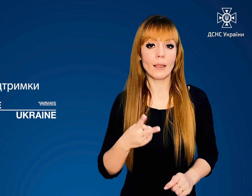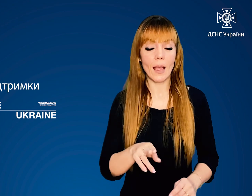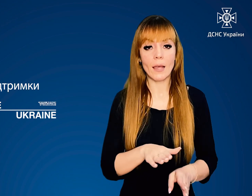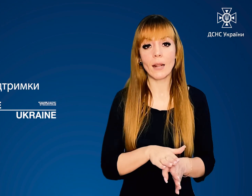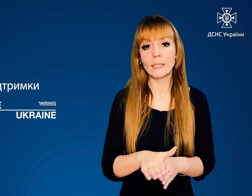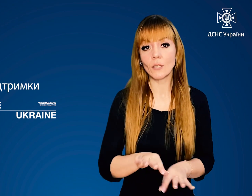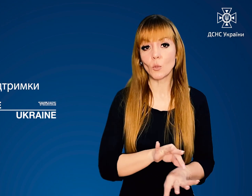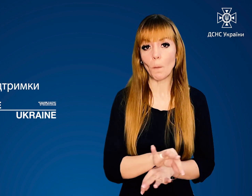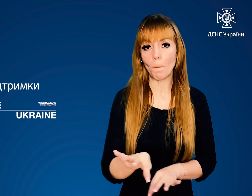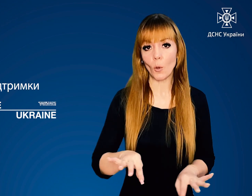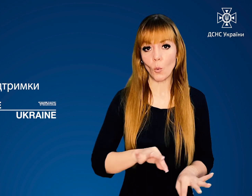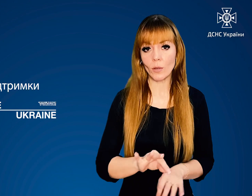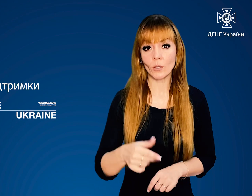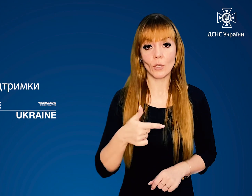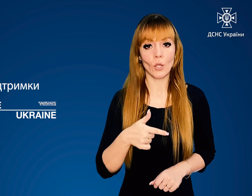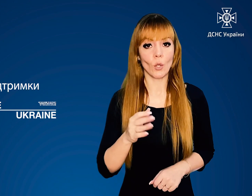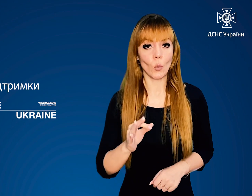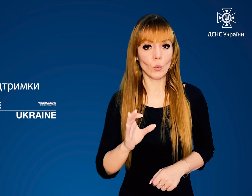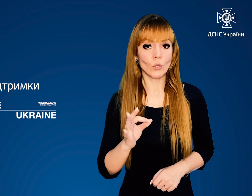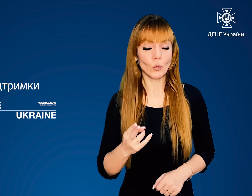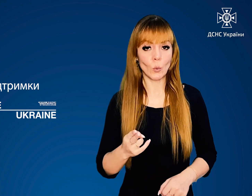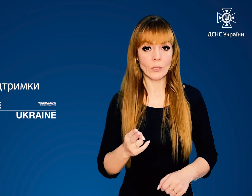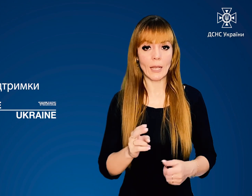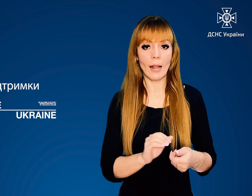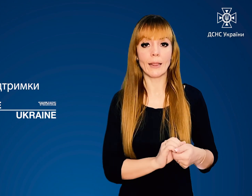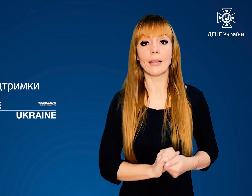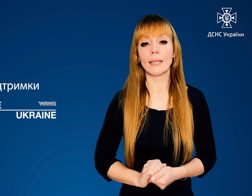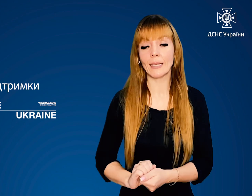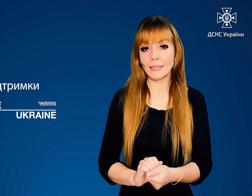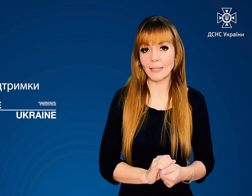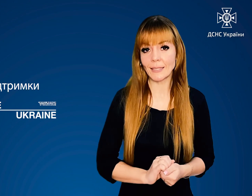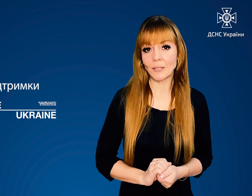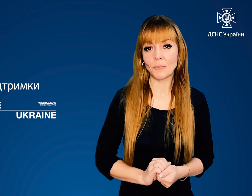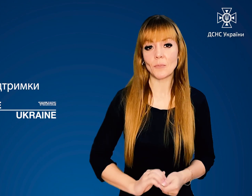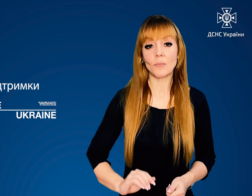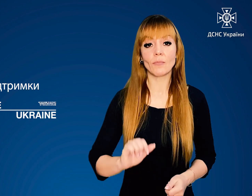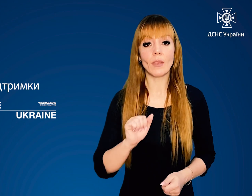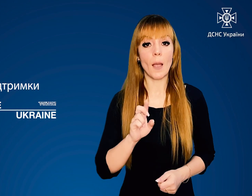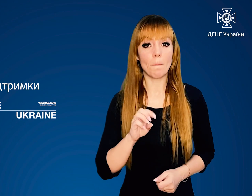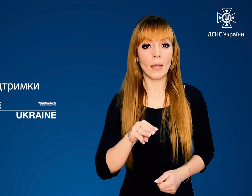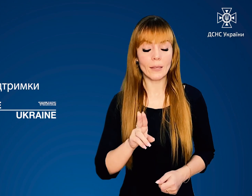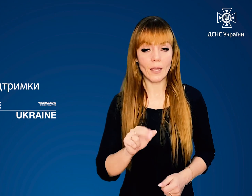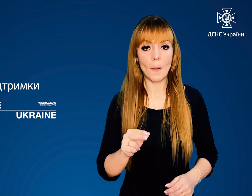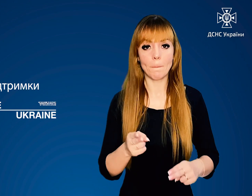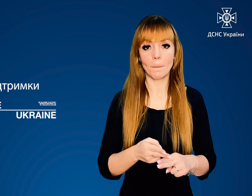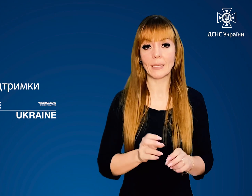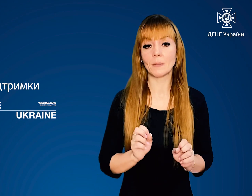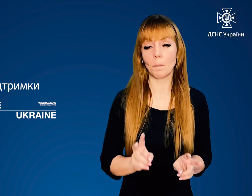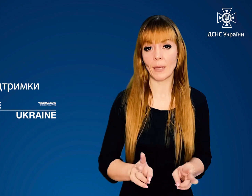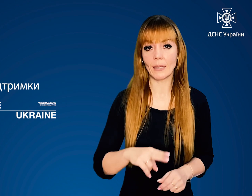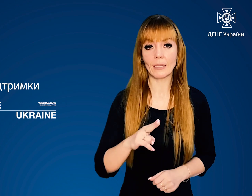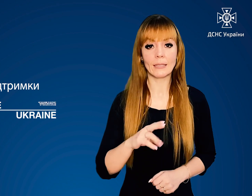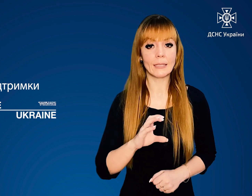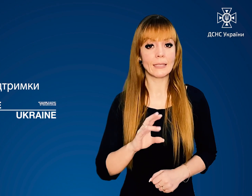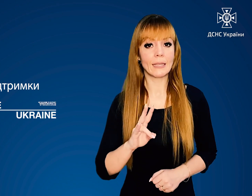Переданих для реалізації проєкту громадської організації «Громадський рух соціальна єдність» Абетка безпеки